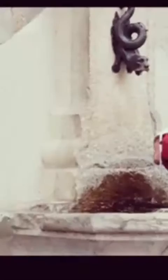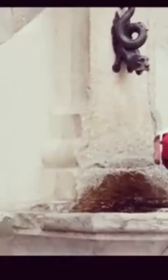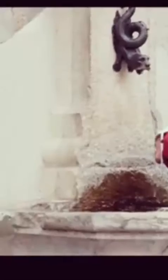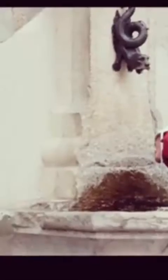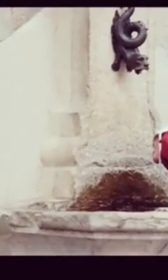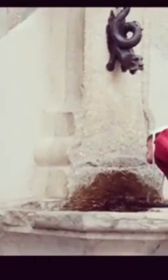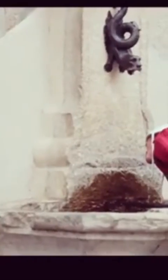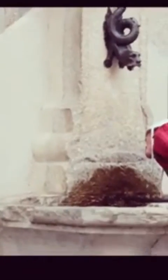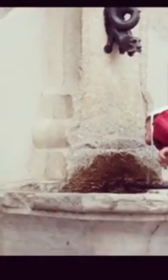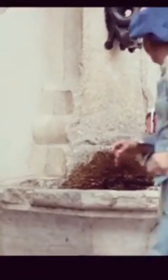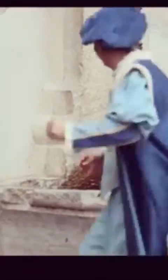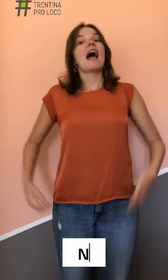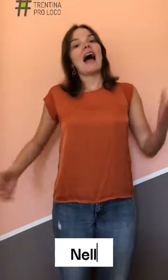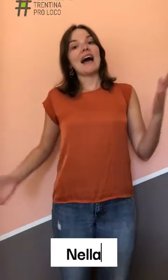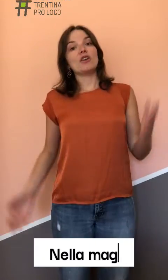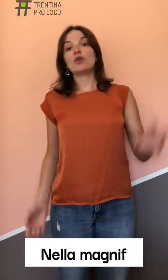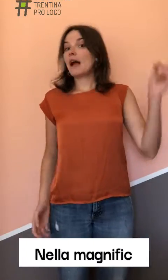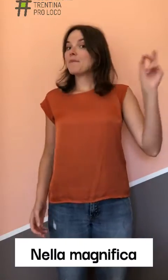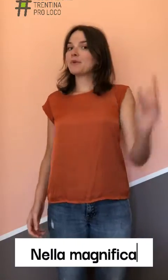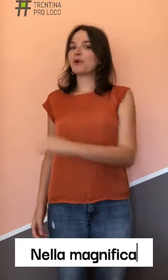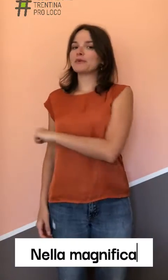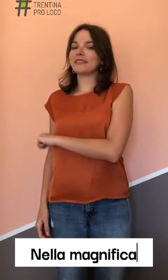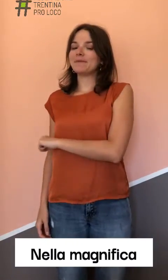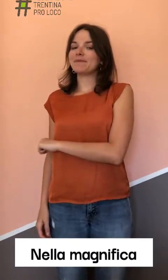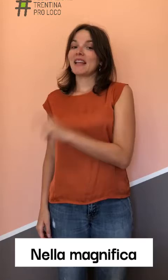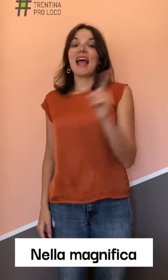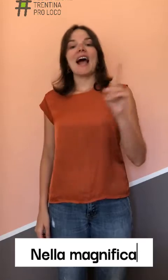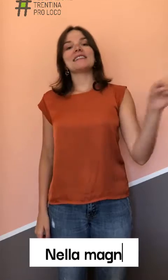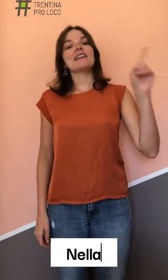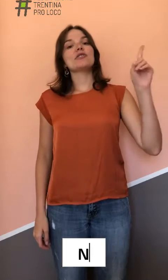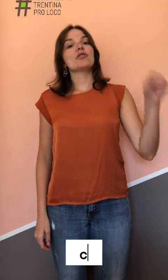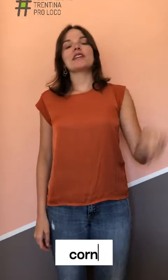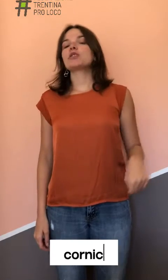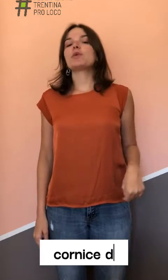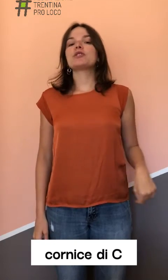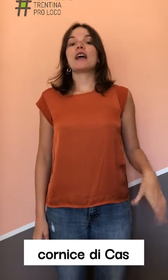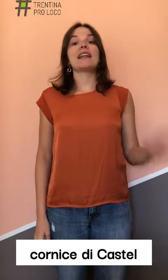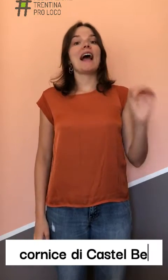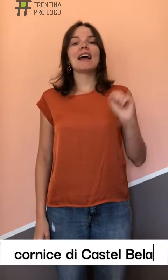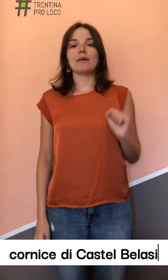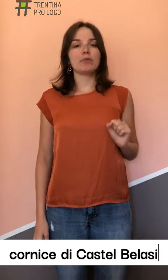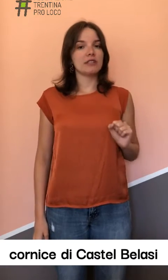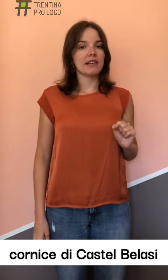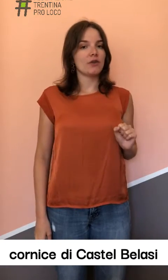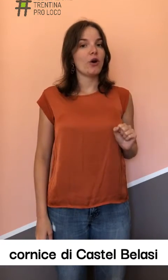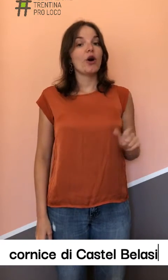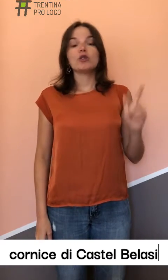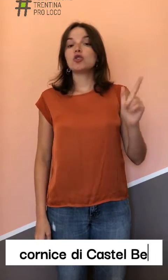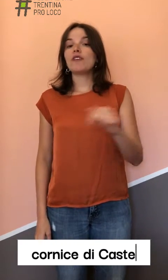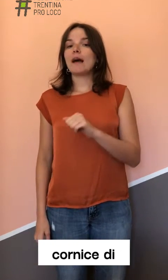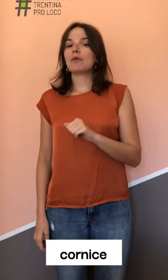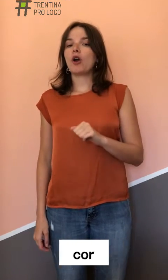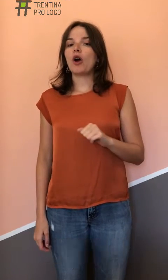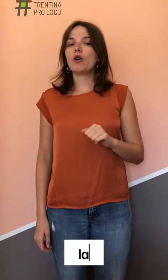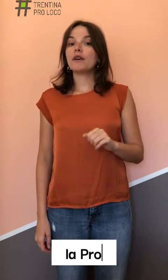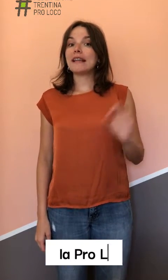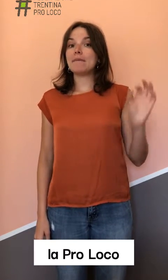Proloco. Allora, pronti! Adesso ne spostan a Campodenno, dove la Proloco, nel